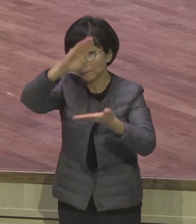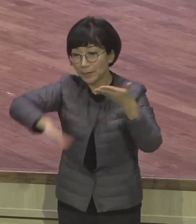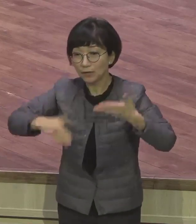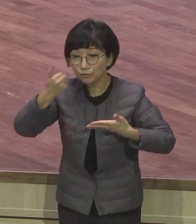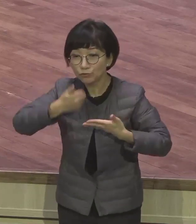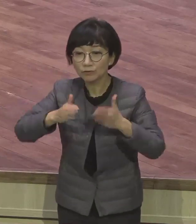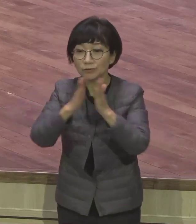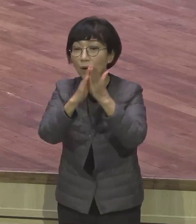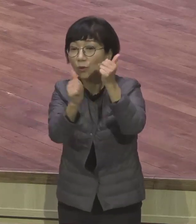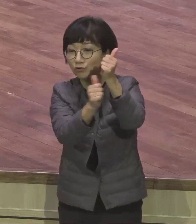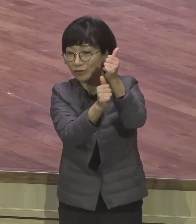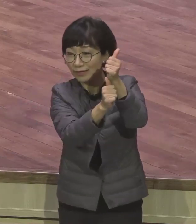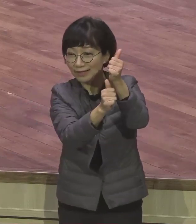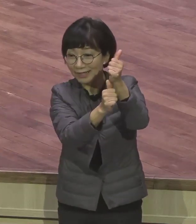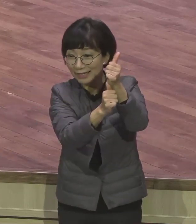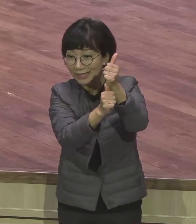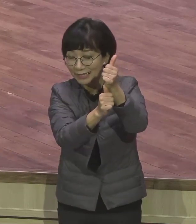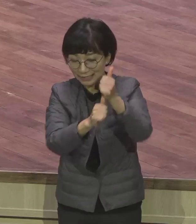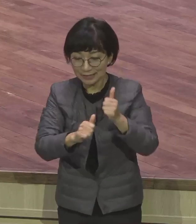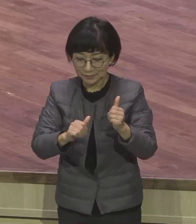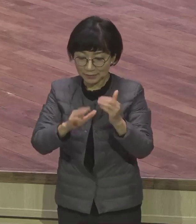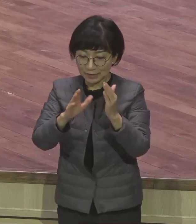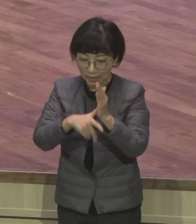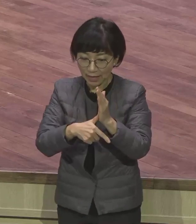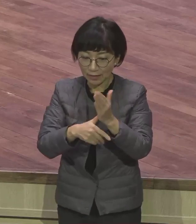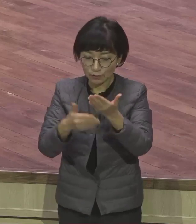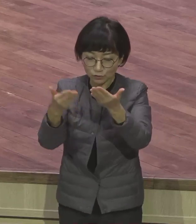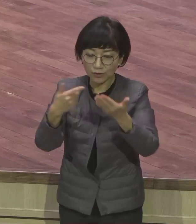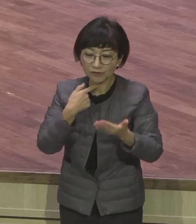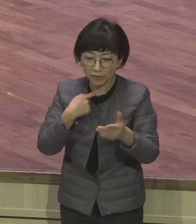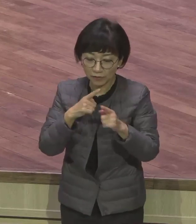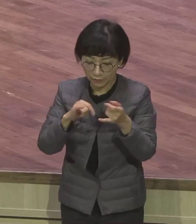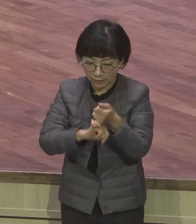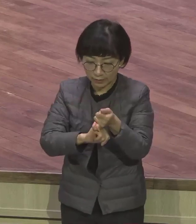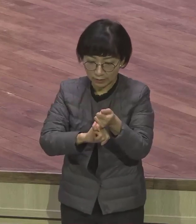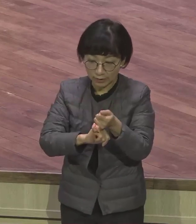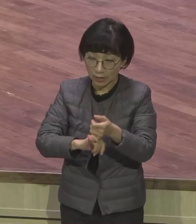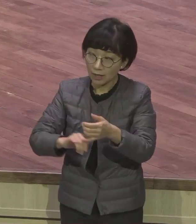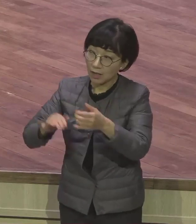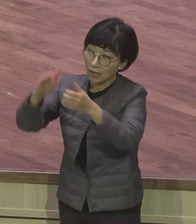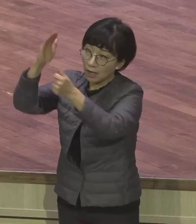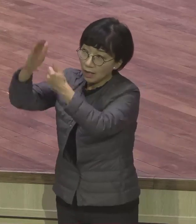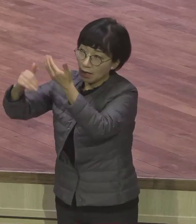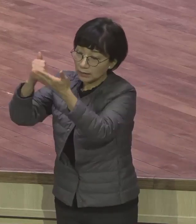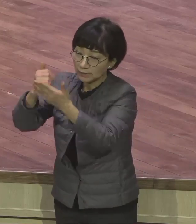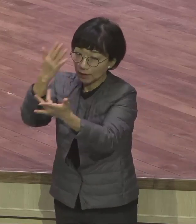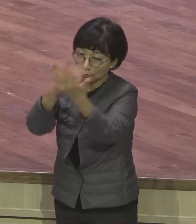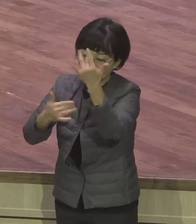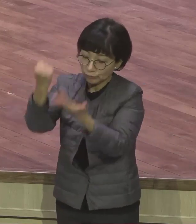영양의 모든 성도들 불기둥 구림기둥으로 이스라엘 베스트 인도하셨던 그 하나님이